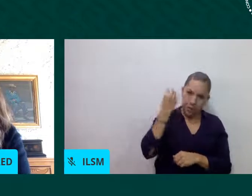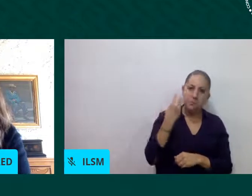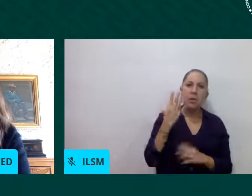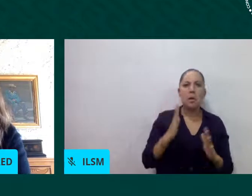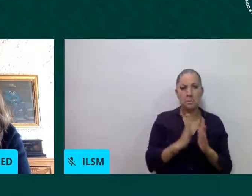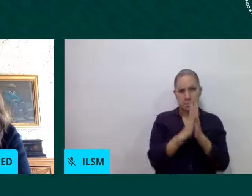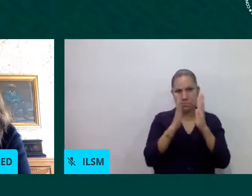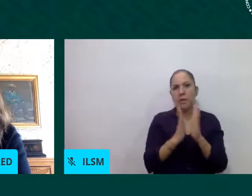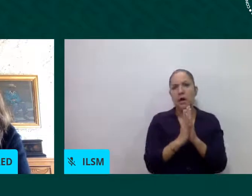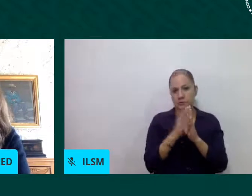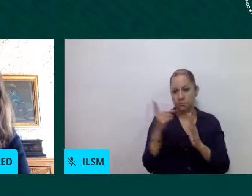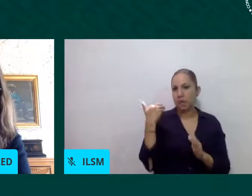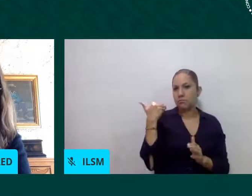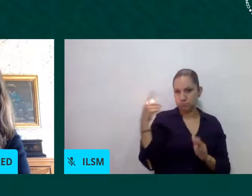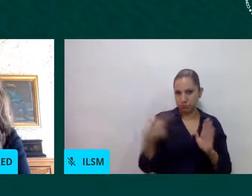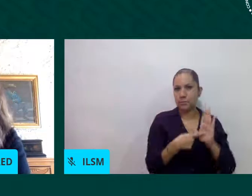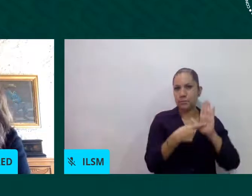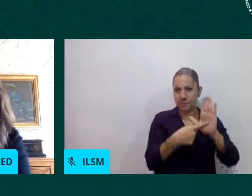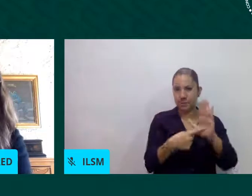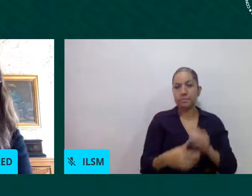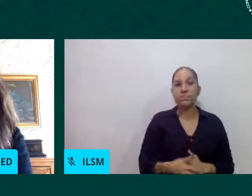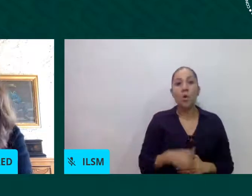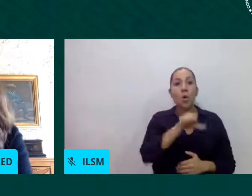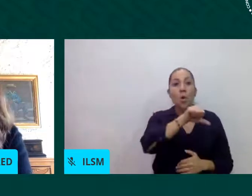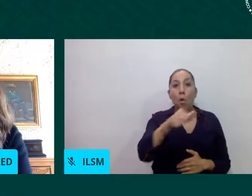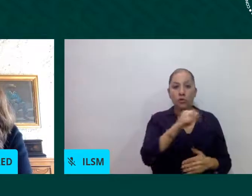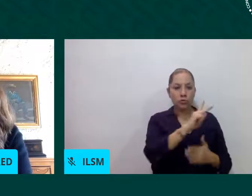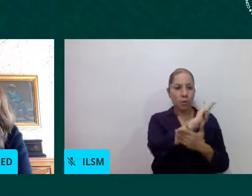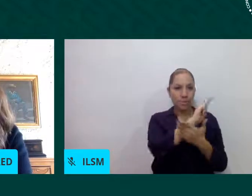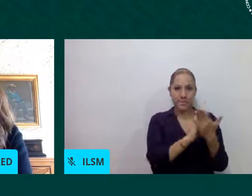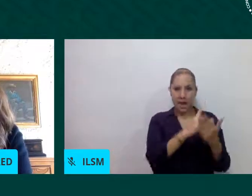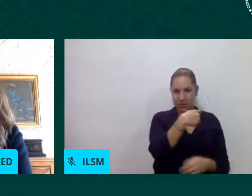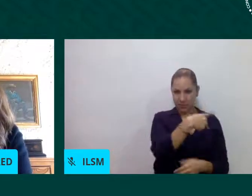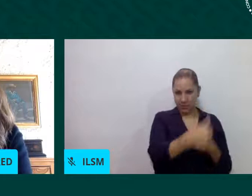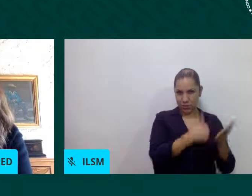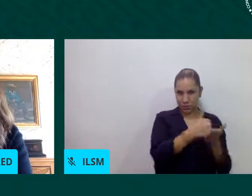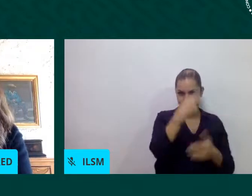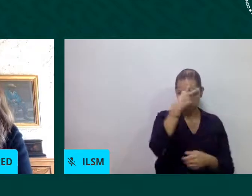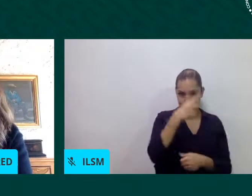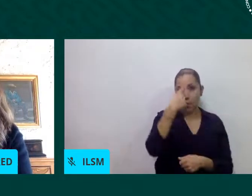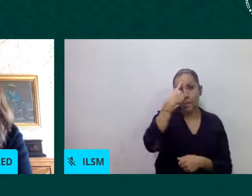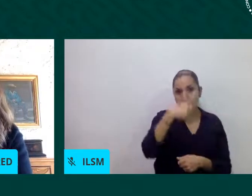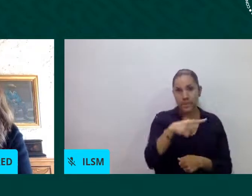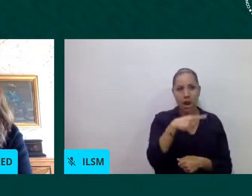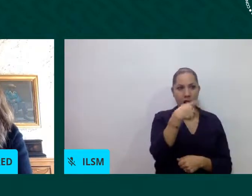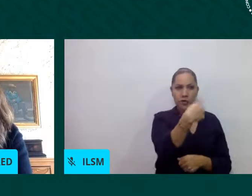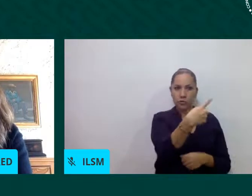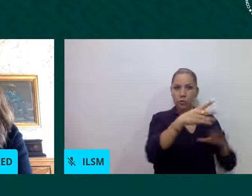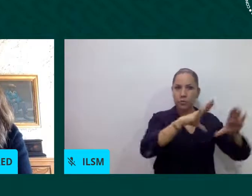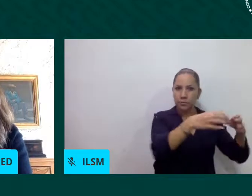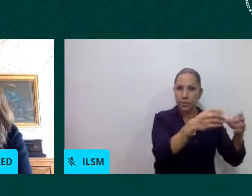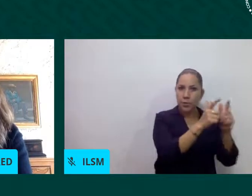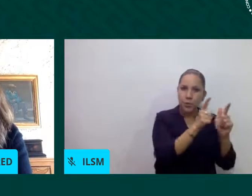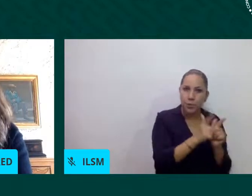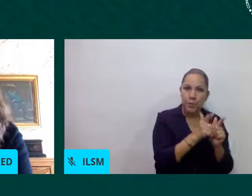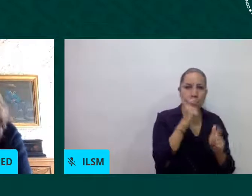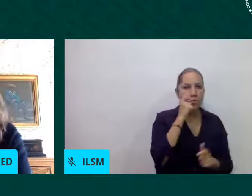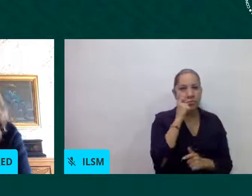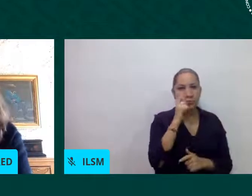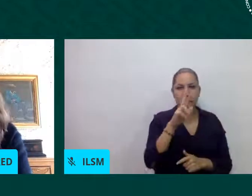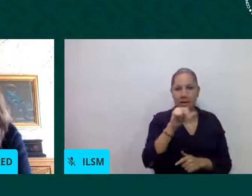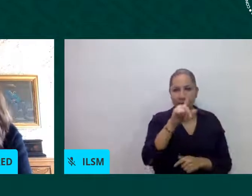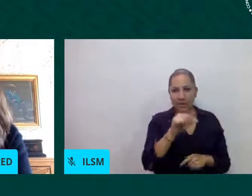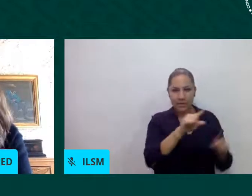el racismo la discriminación y la xenofobia de la Ciudad de México pues como saben el COPRED como representante del gobierno de la Ciudad de México en la coalición